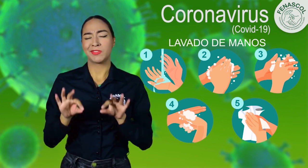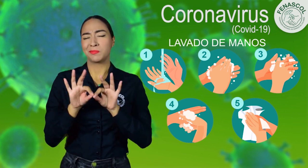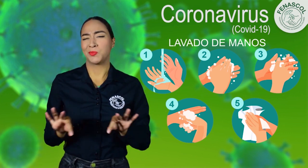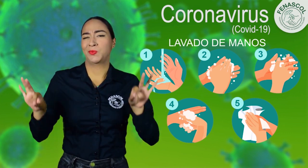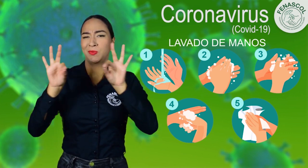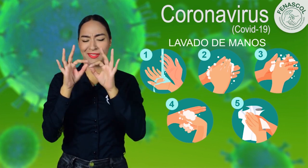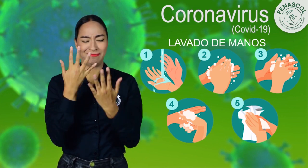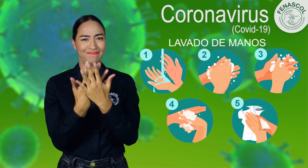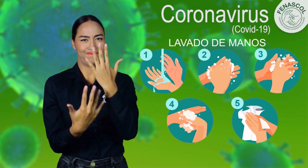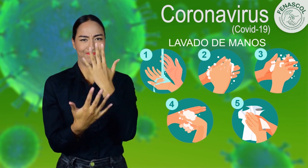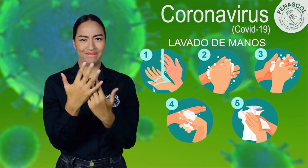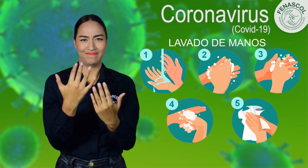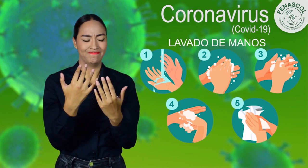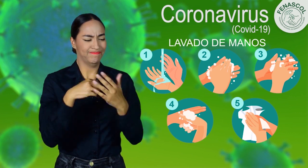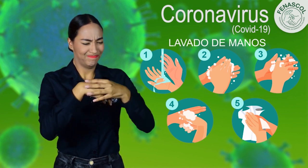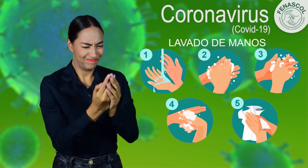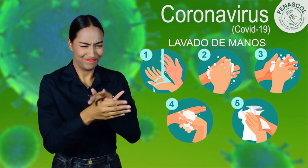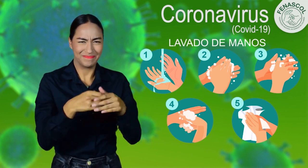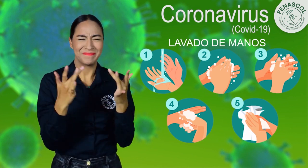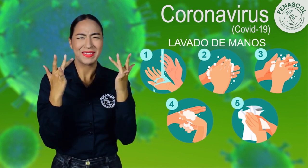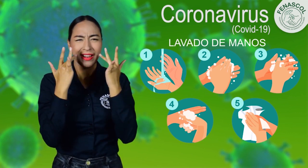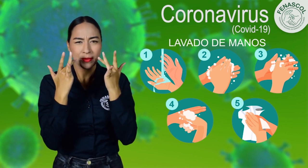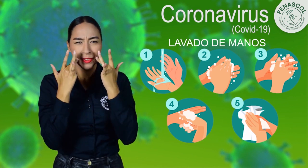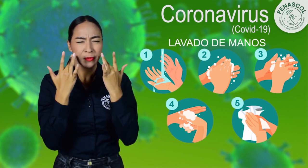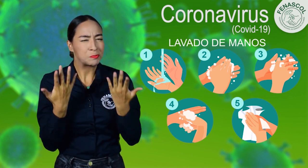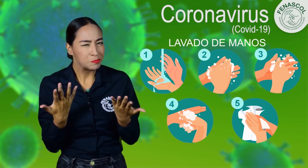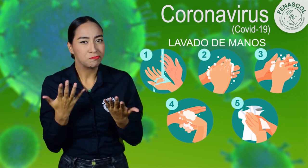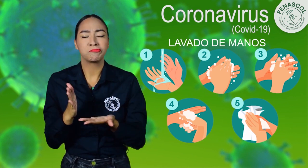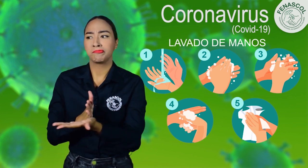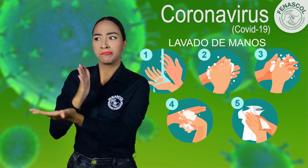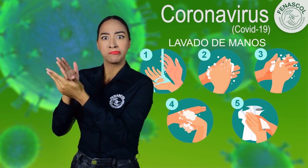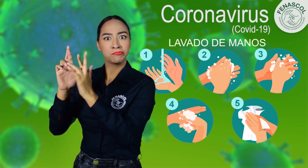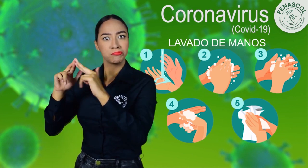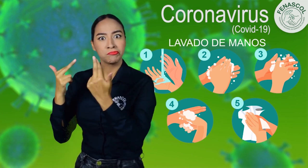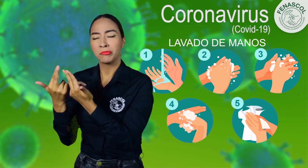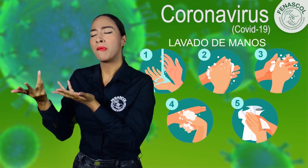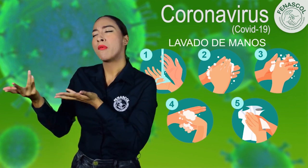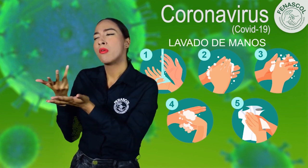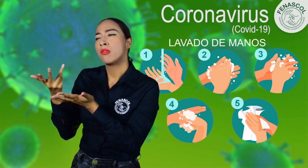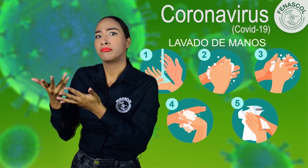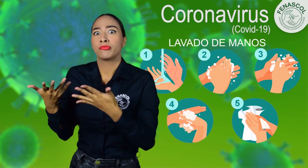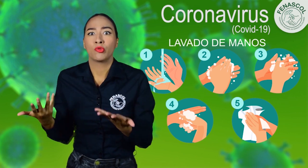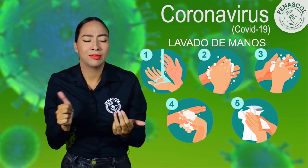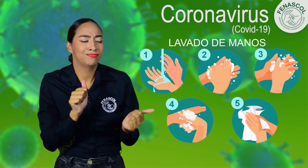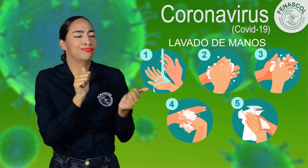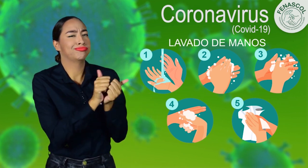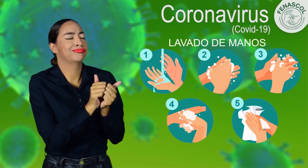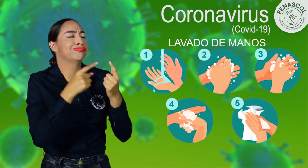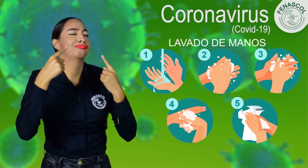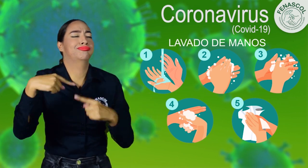más importante es mantener las manos limpias. Luego de una reunión, compartir con varias personas o